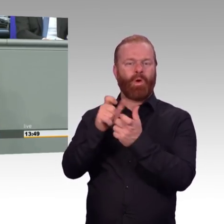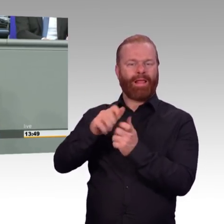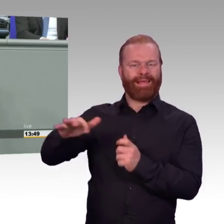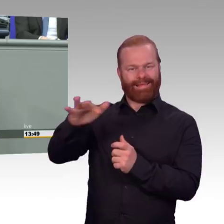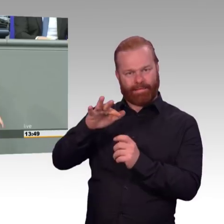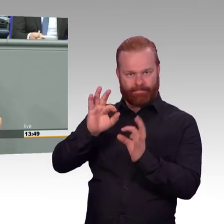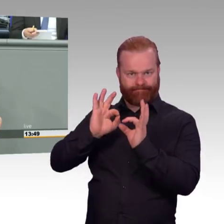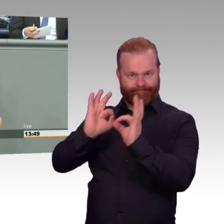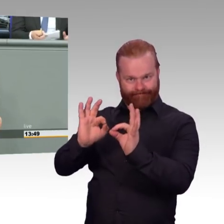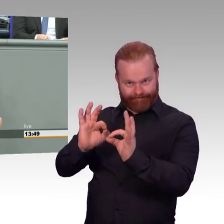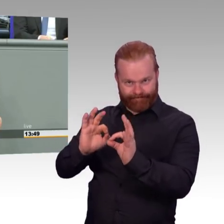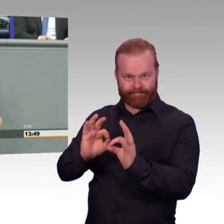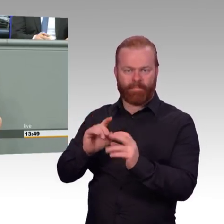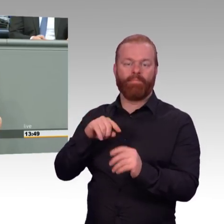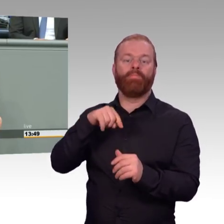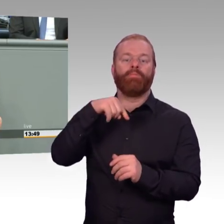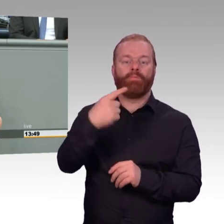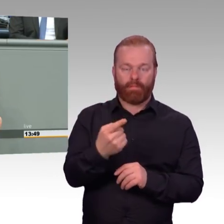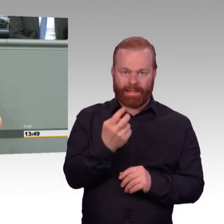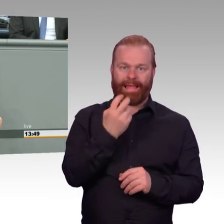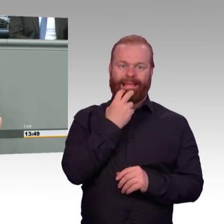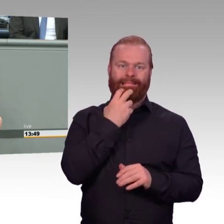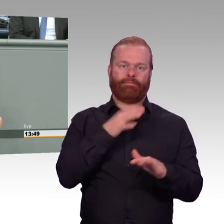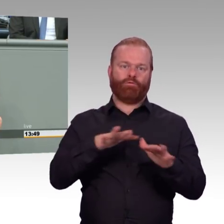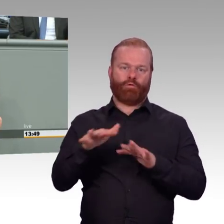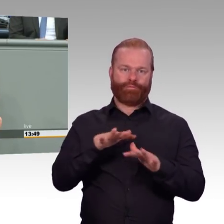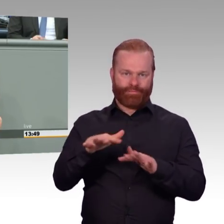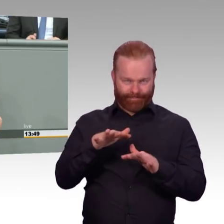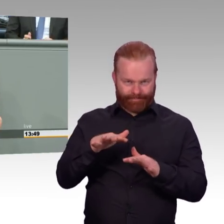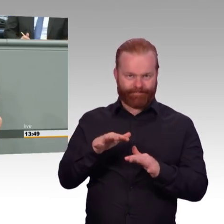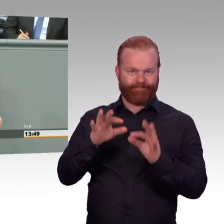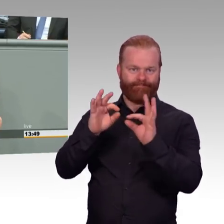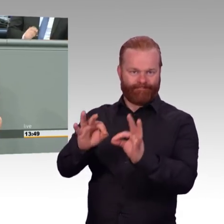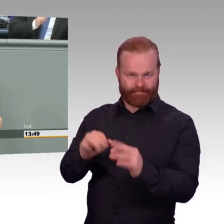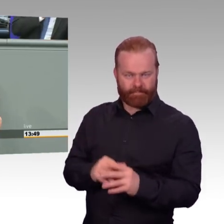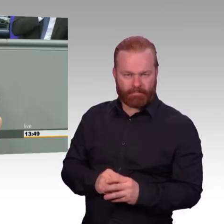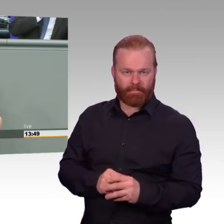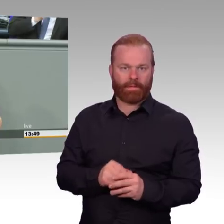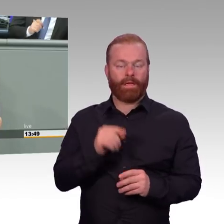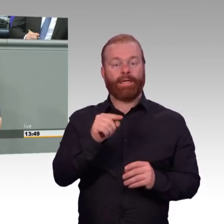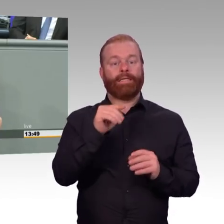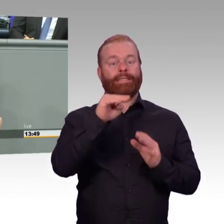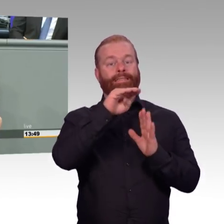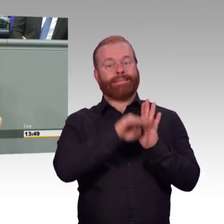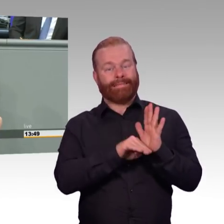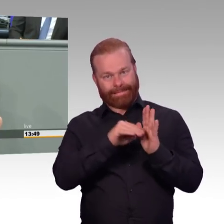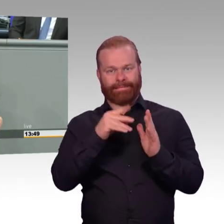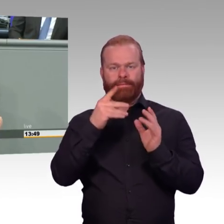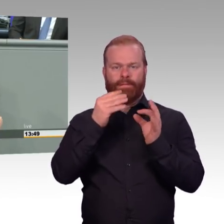eine kluge Strukturpolitik, die nicht zu Brüchen in den Regionen führt, sondern zu Chancen. Und lassen Sie mich vielleicht auch die Frage nach der